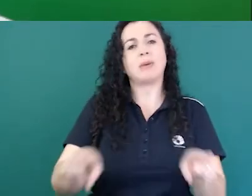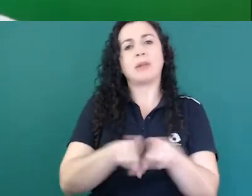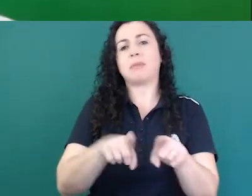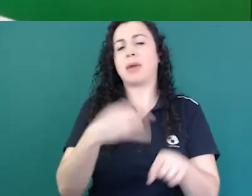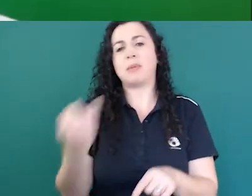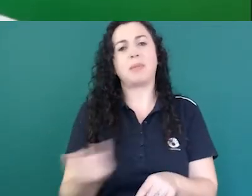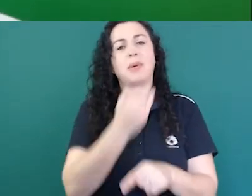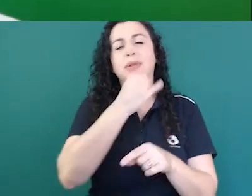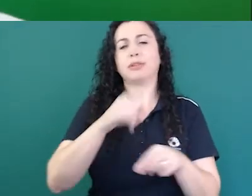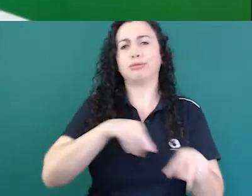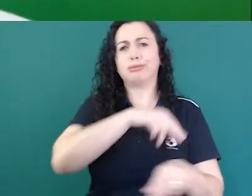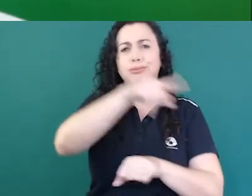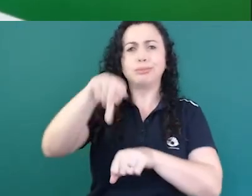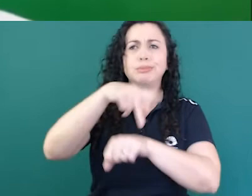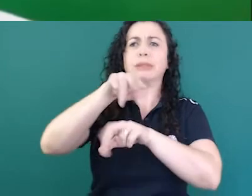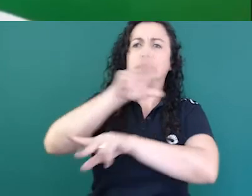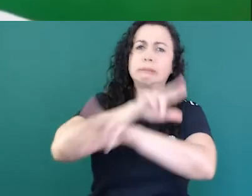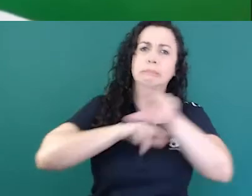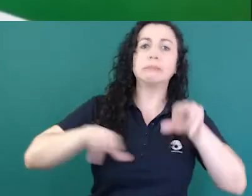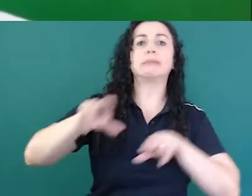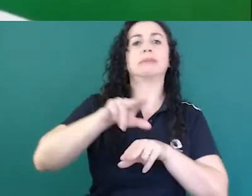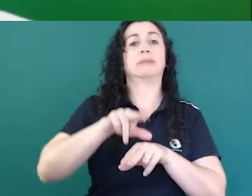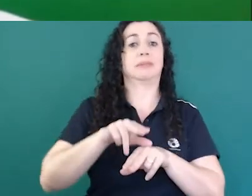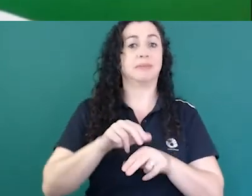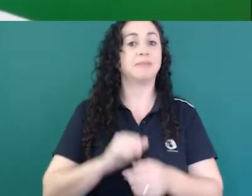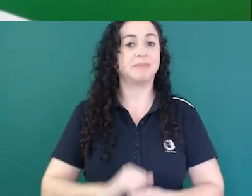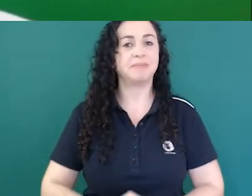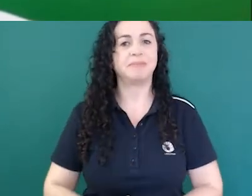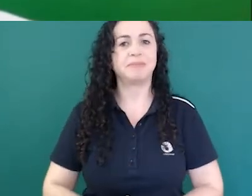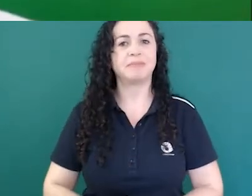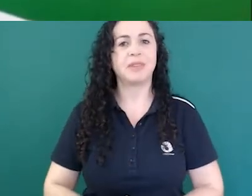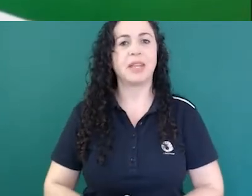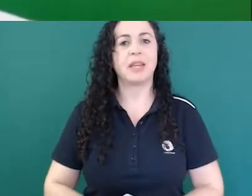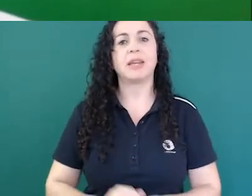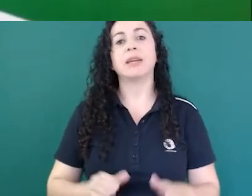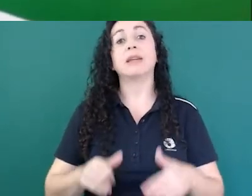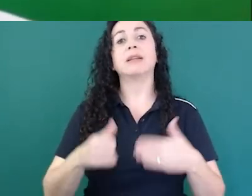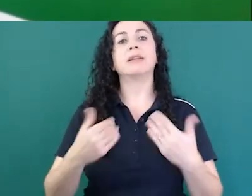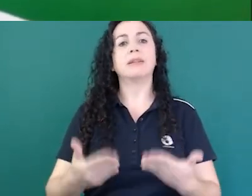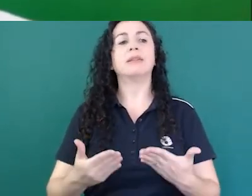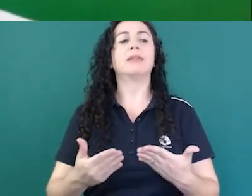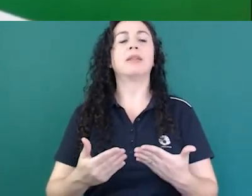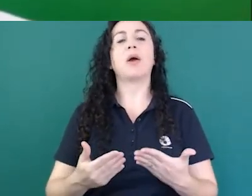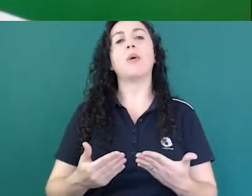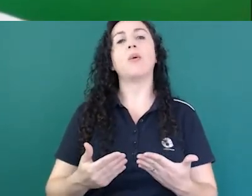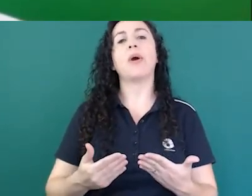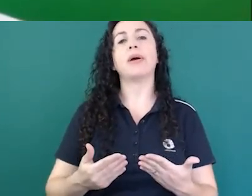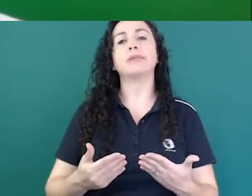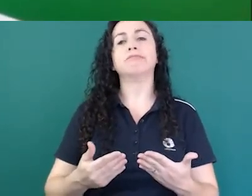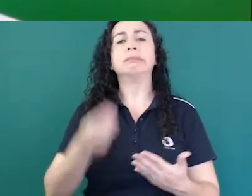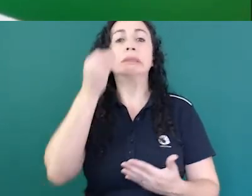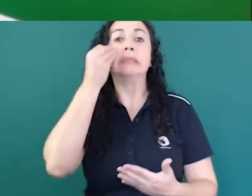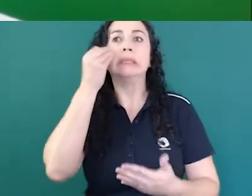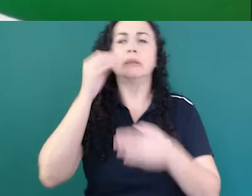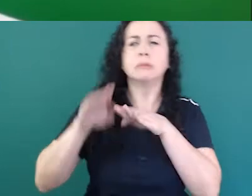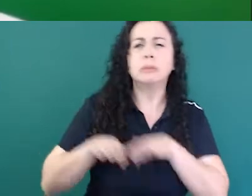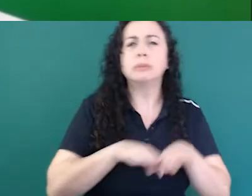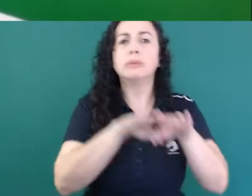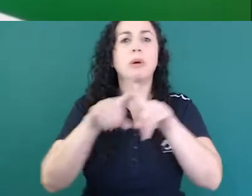importante. Então, acaba sendo um referencial para a comunicação universal, mas sem perder tempo, assim